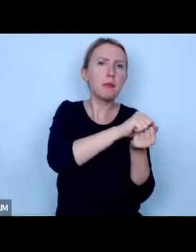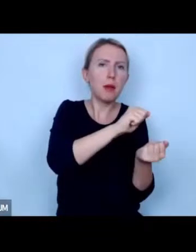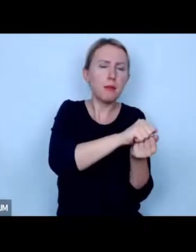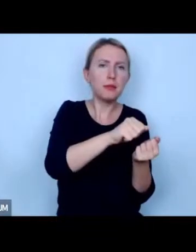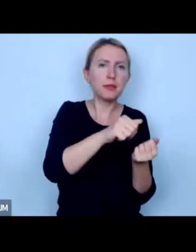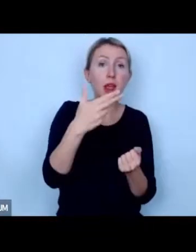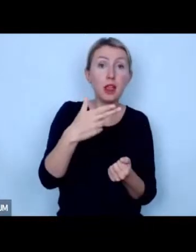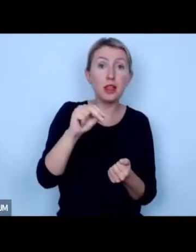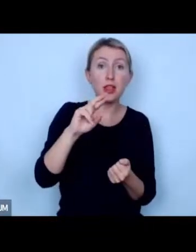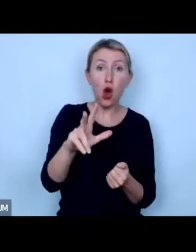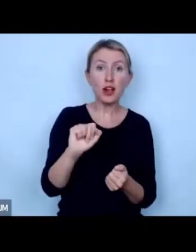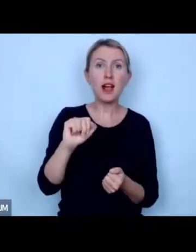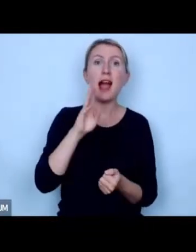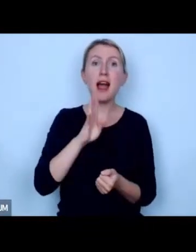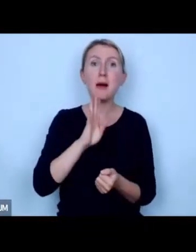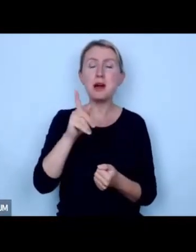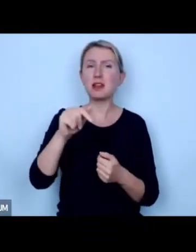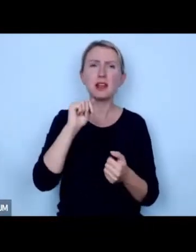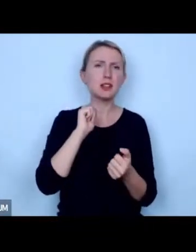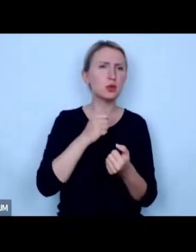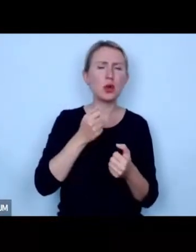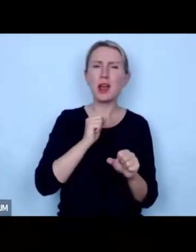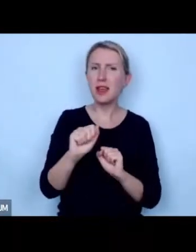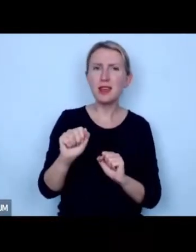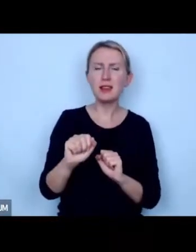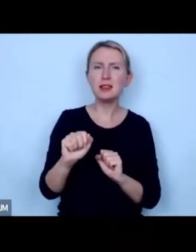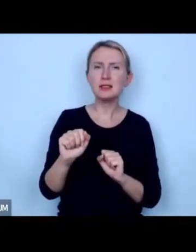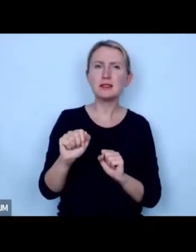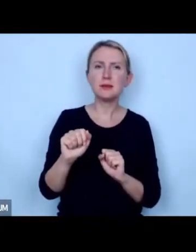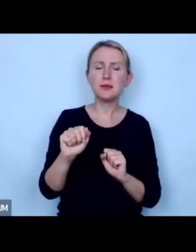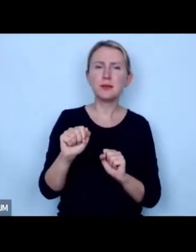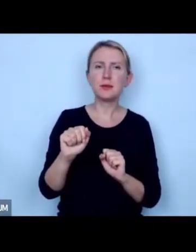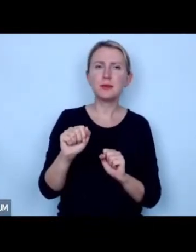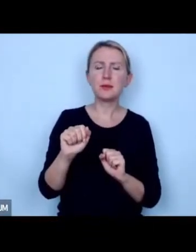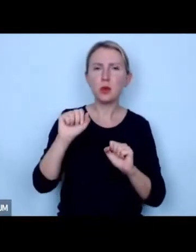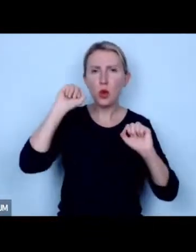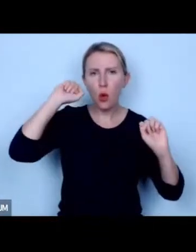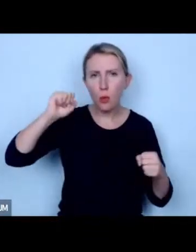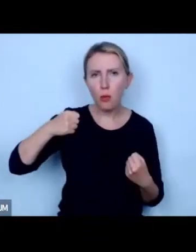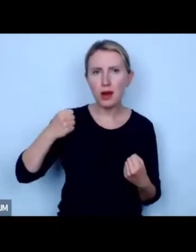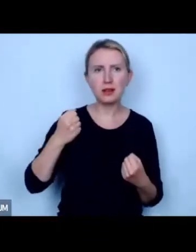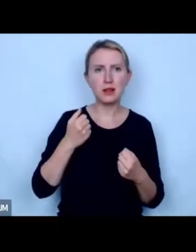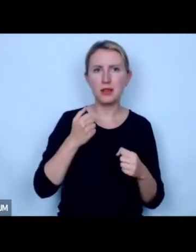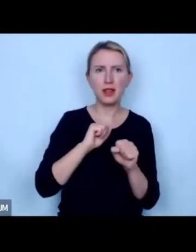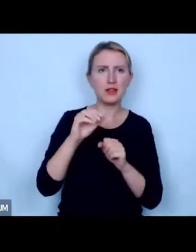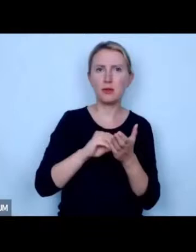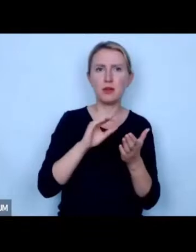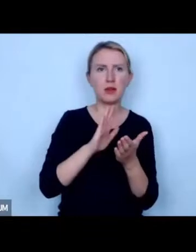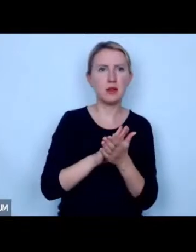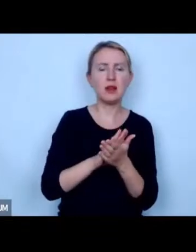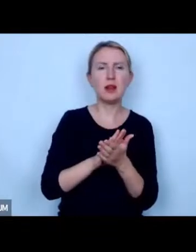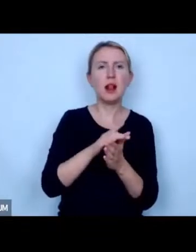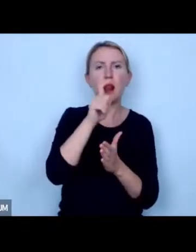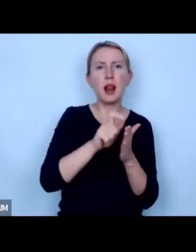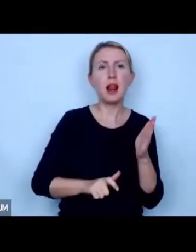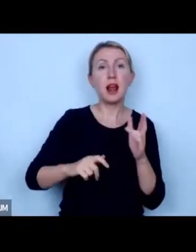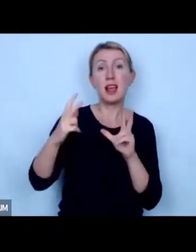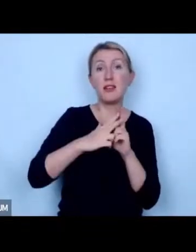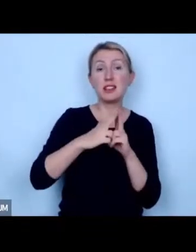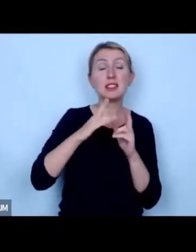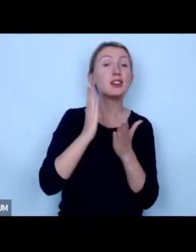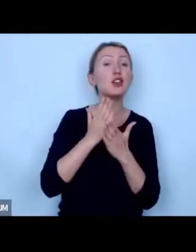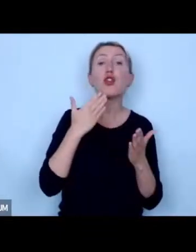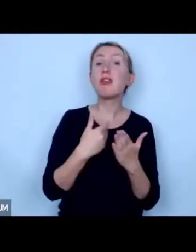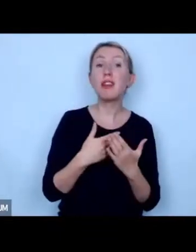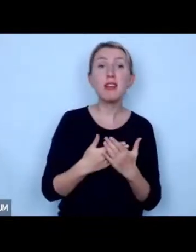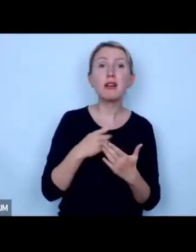norka amerykańska która uporczywie nie jest która uporczywie nie jest wpisywana na listę geografii w związku tylko w łącie ze względu